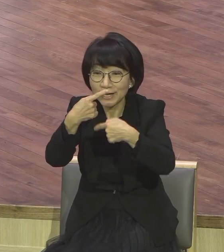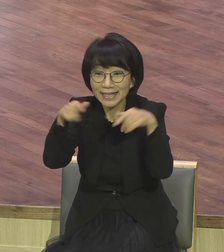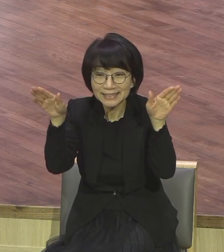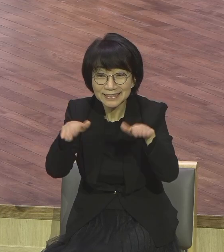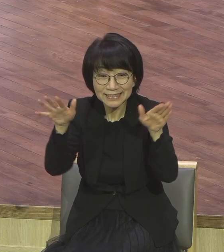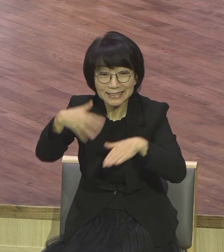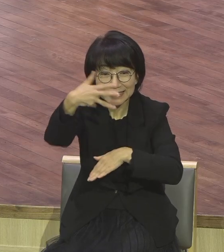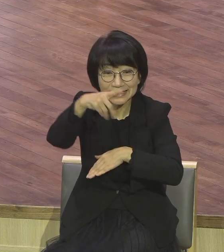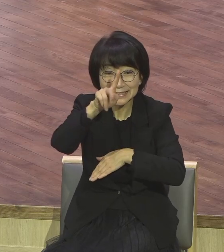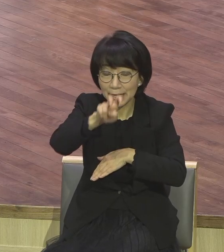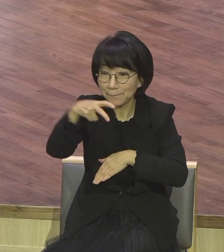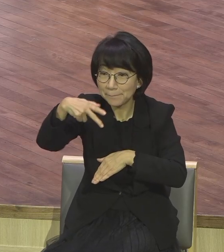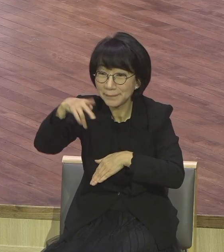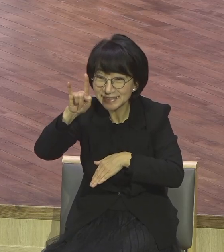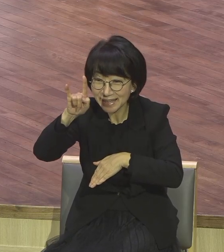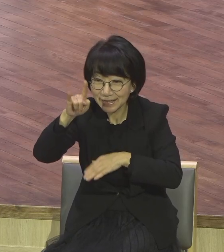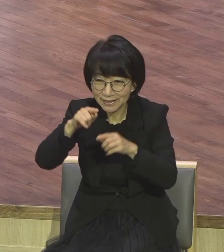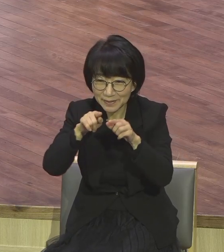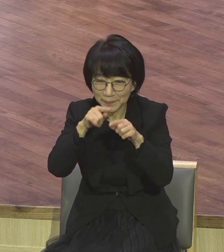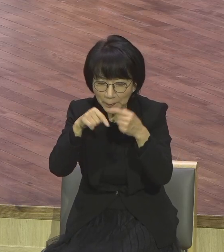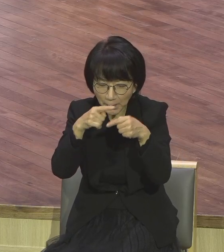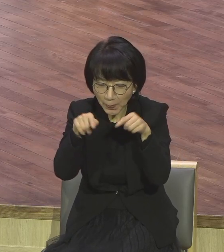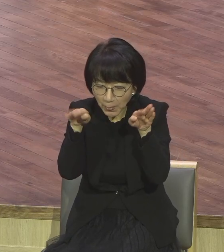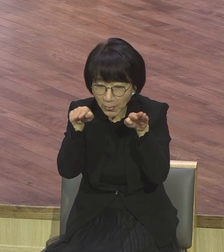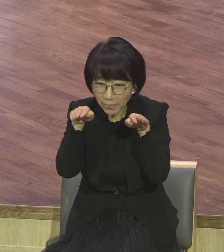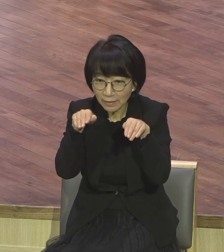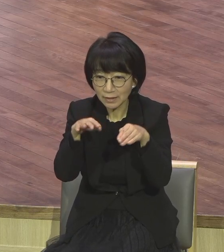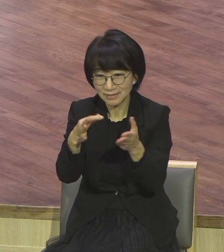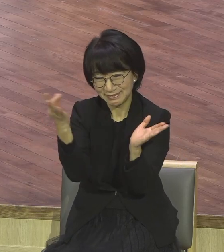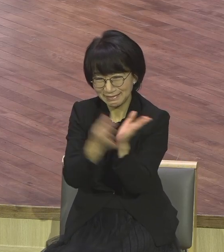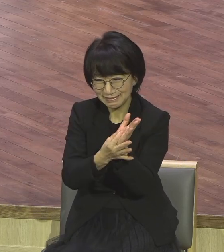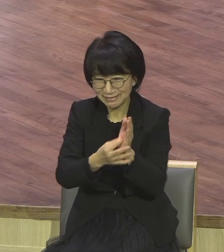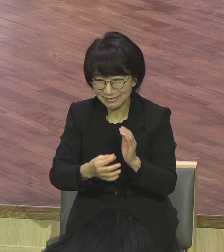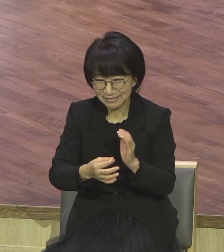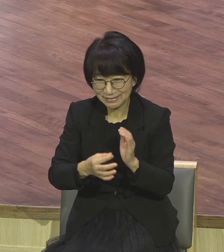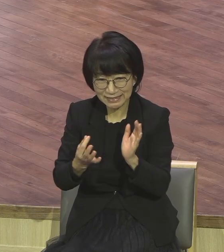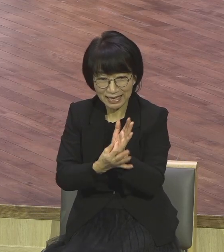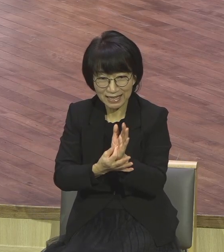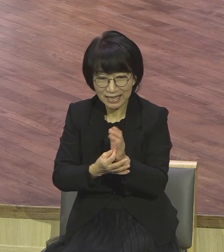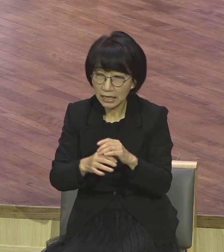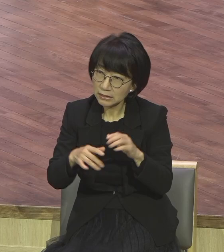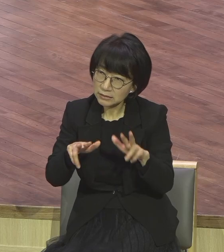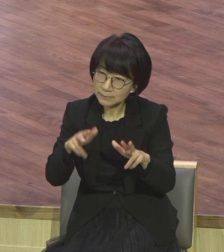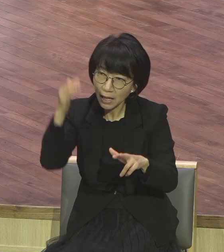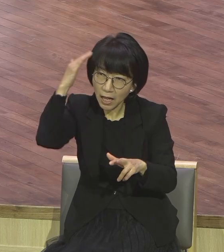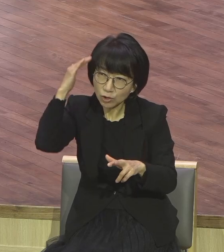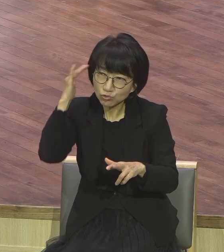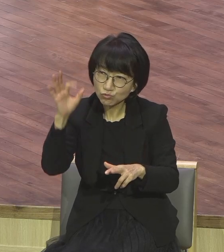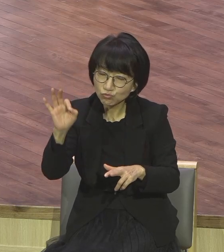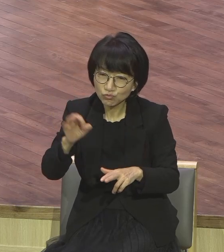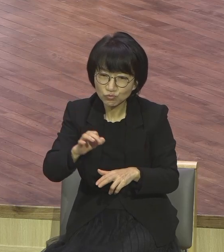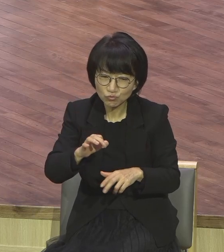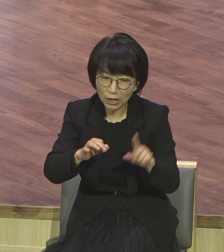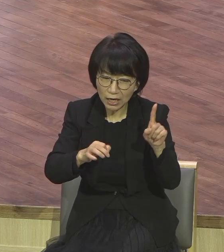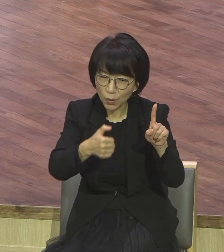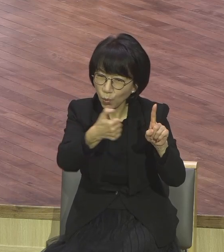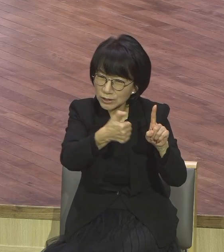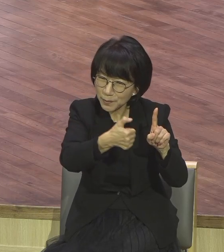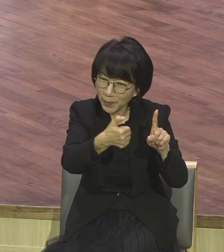흔했습니다 그 값어치가 여기 나오죠 요즘 말하면 50원 100원이에요 한 마리에 그 당시에 50원